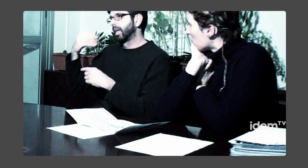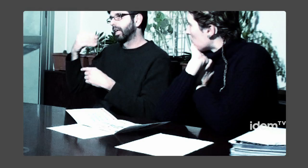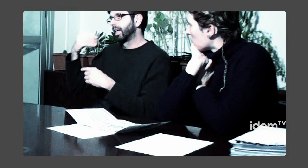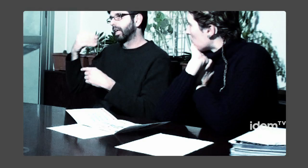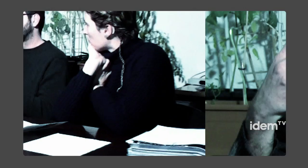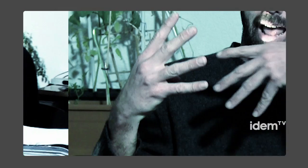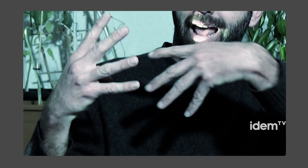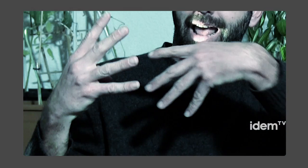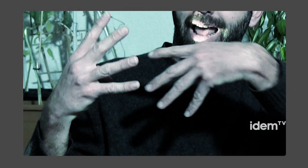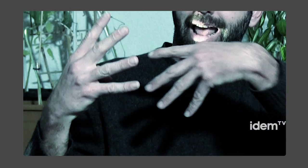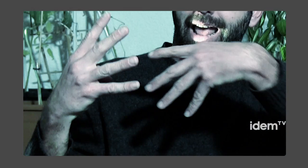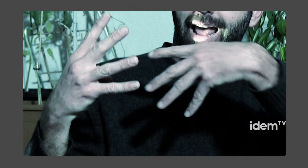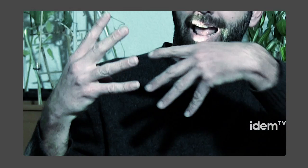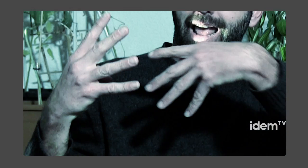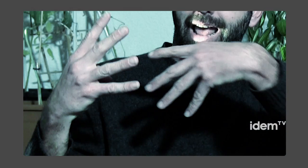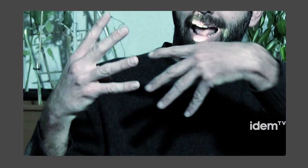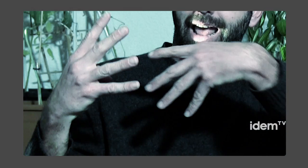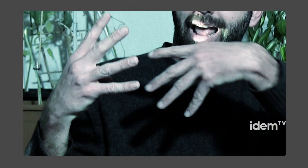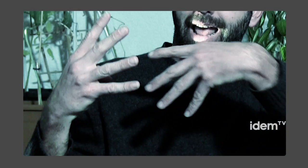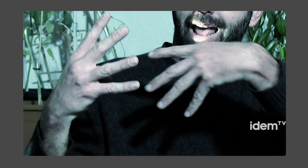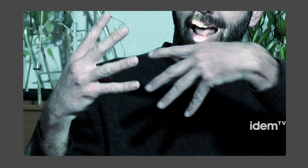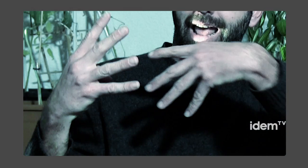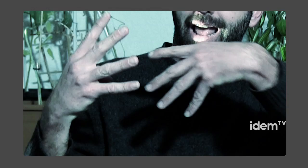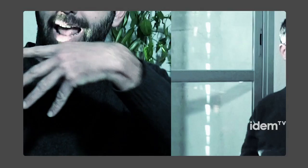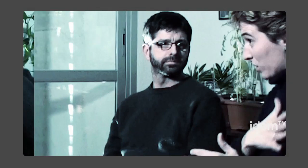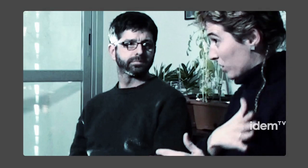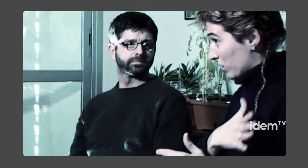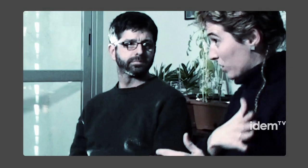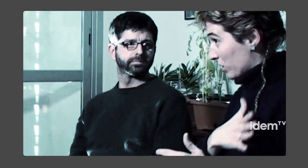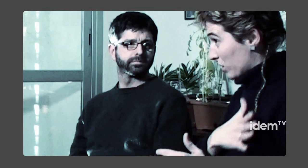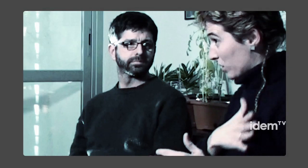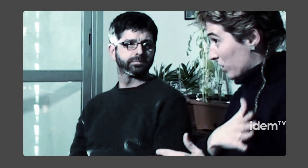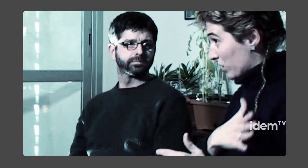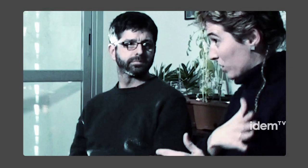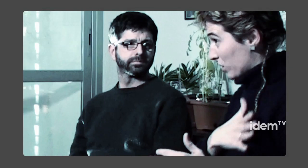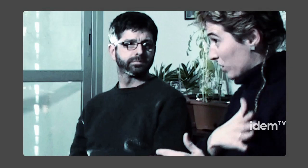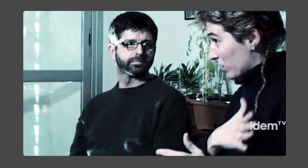experiència de les persones sordes en el col·lectiu LGTB i com a gai en el col·lectiu de sords.